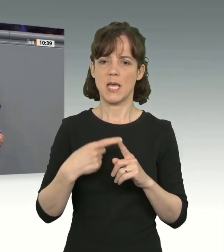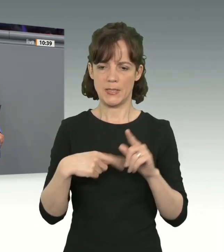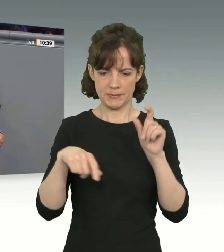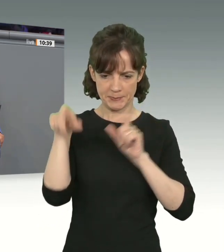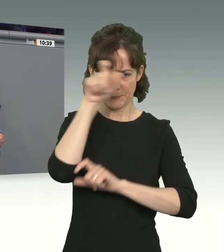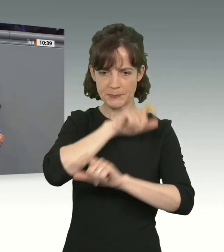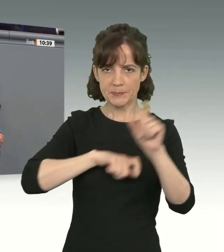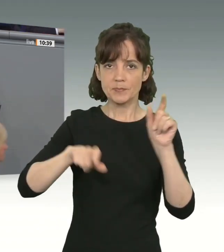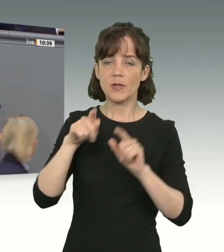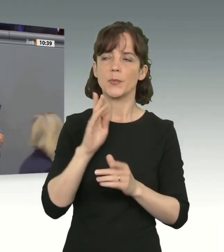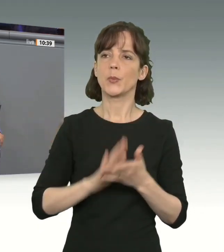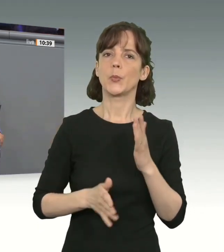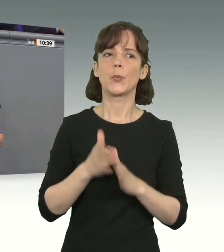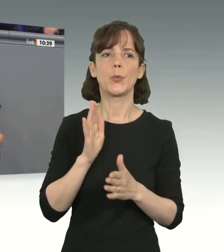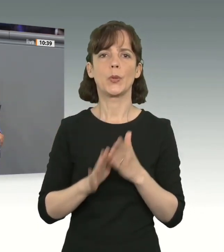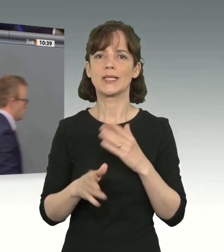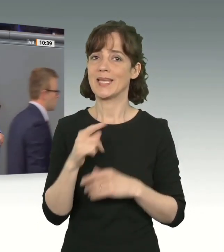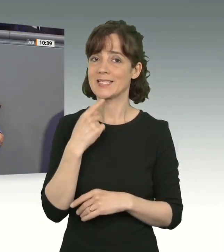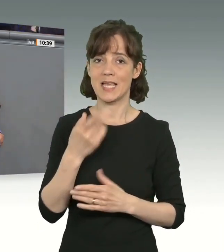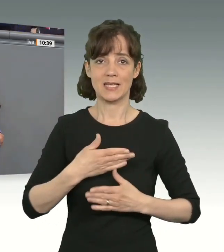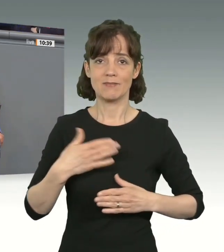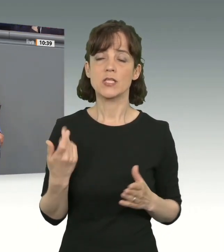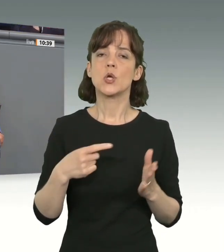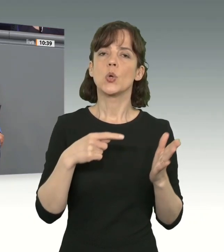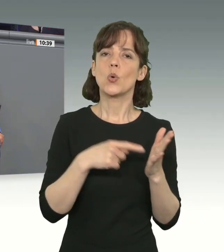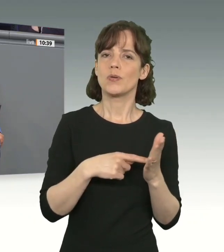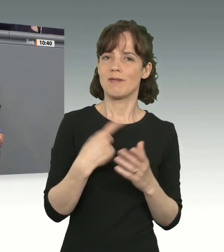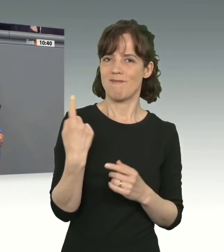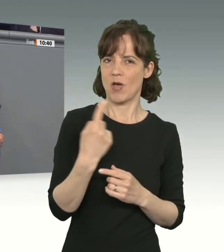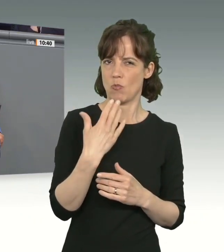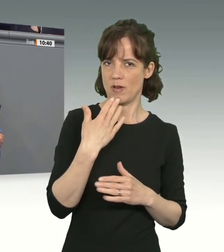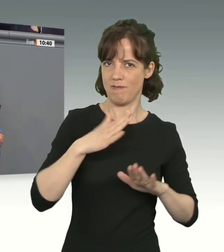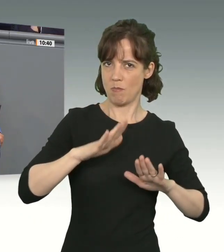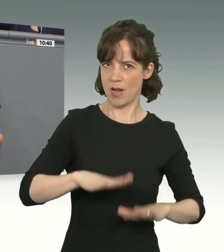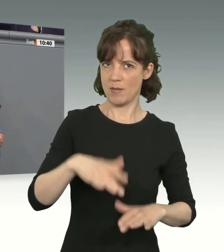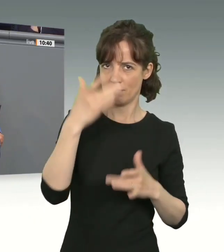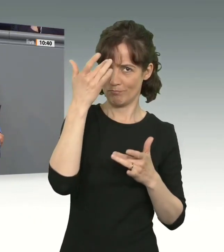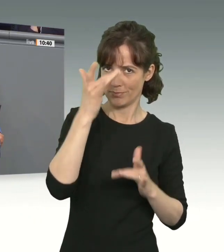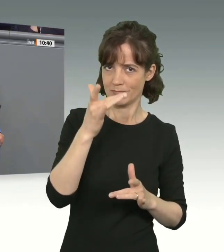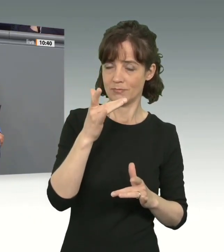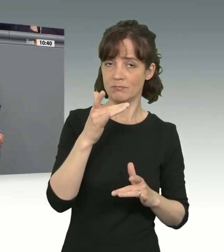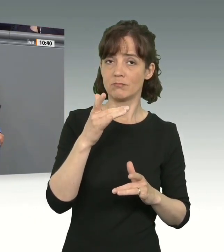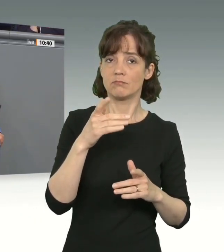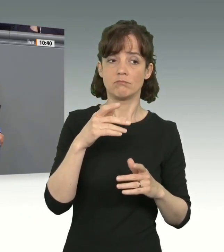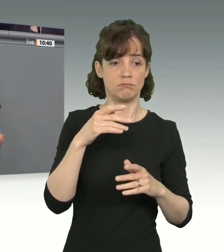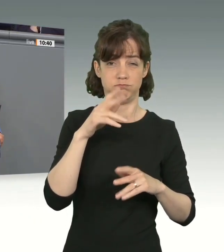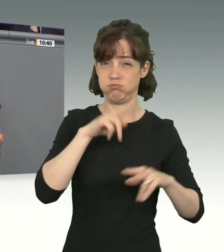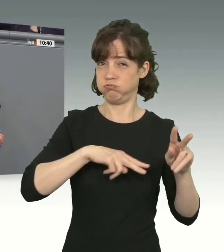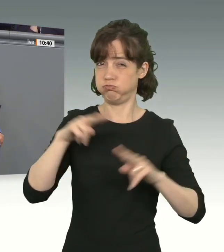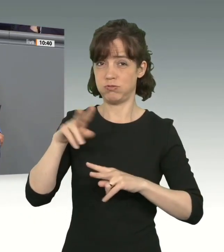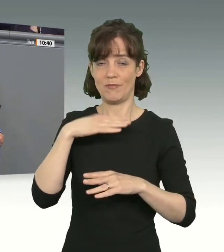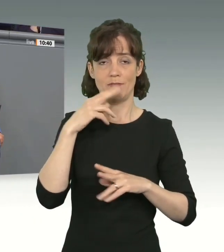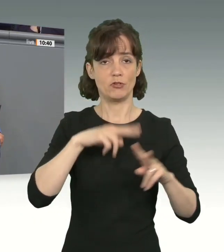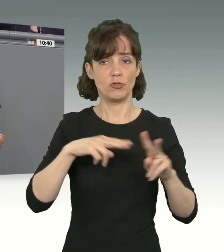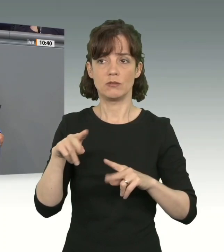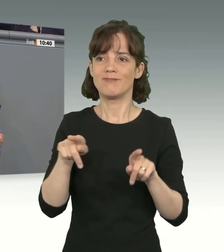bei dem verschwiegen wird, dass die Duldungsgründe so vielfältig sind wie die Lebensgeschichten dieser Menschen. Zum Beispiel, weil